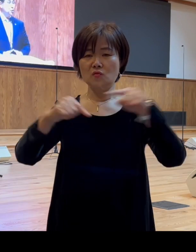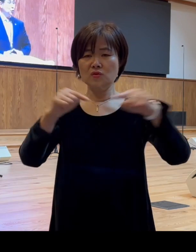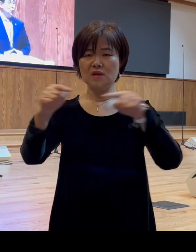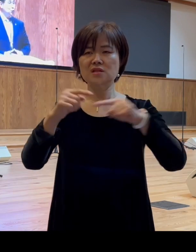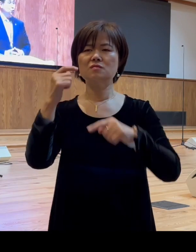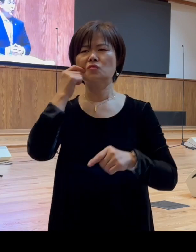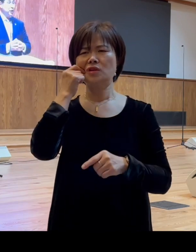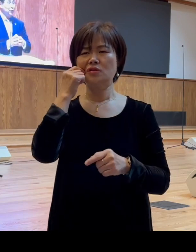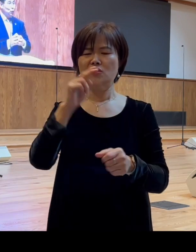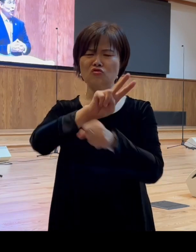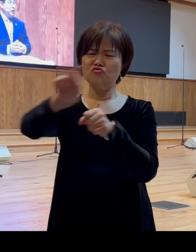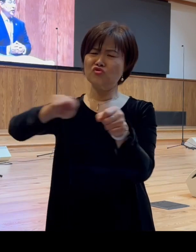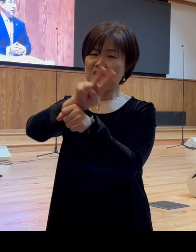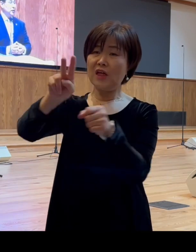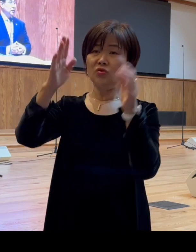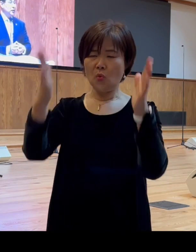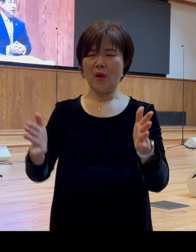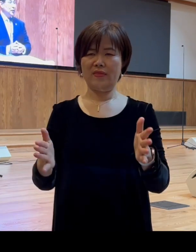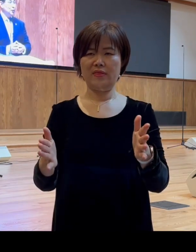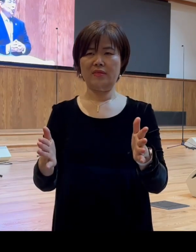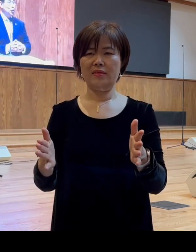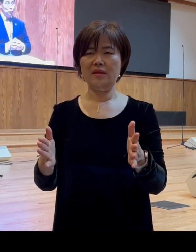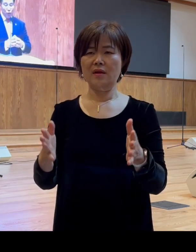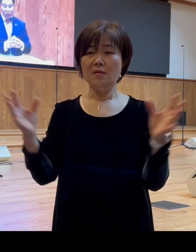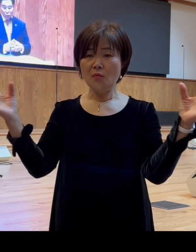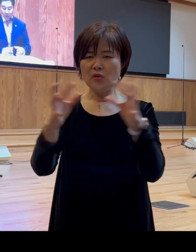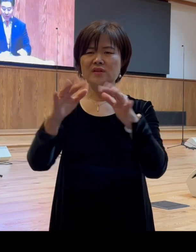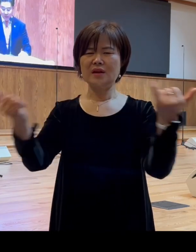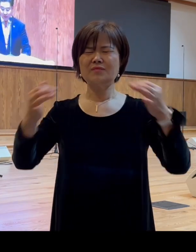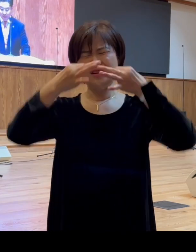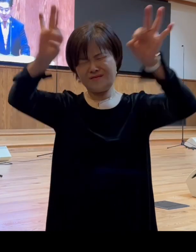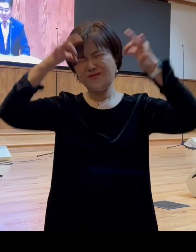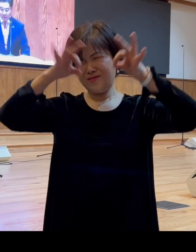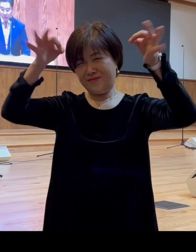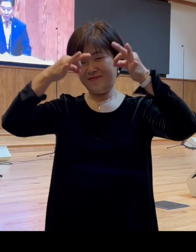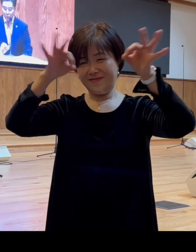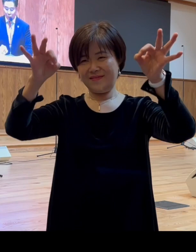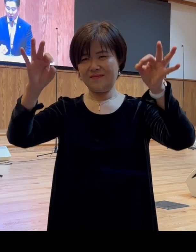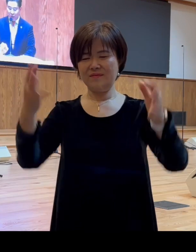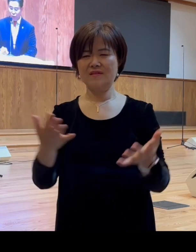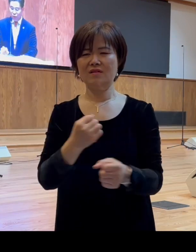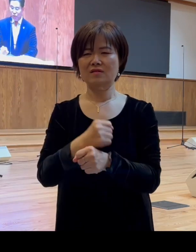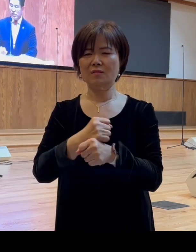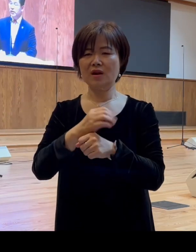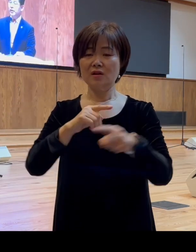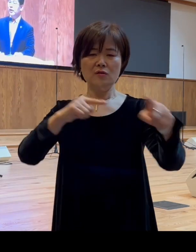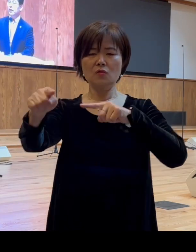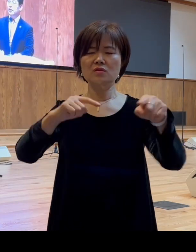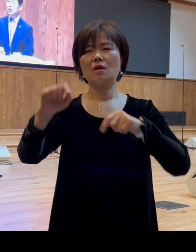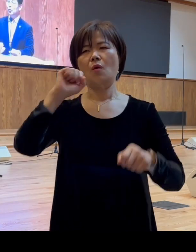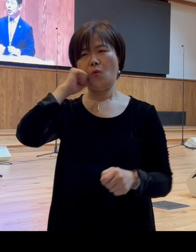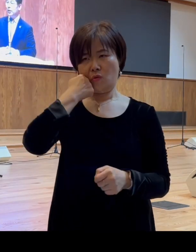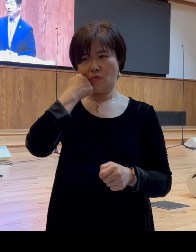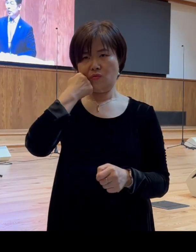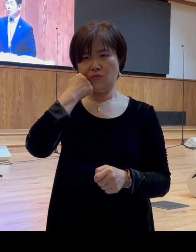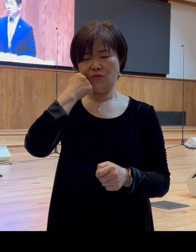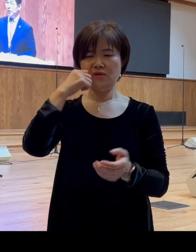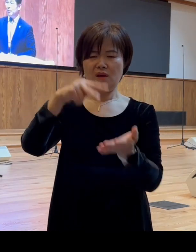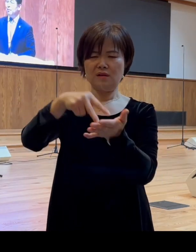두 시간 동안이나 모인 무리가 소리를 지르면서 통제 불능 상태가 되었다는 것입니다 아마 많은